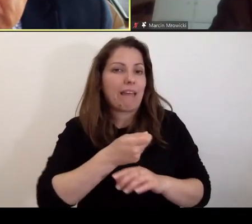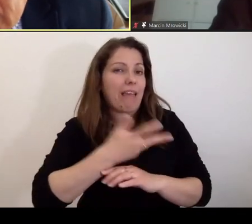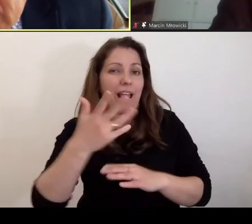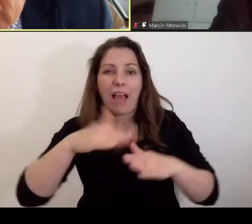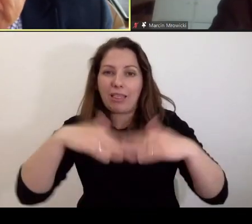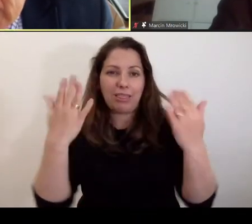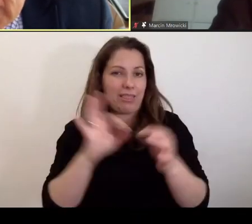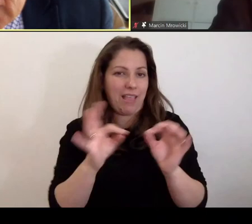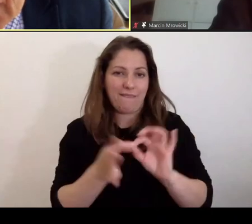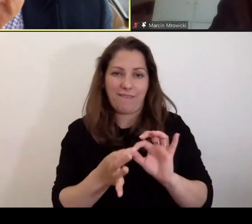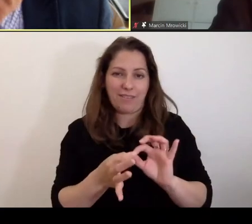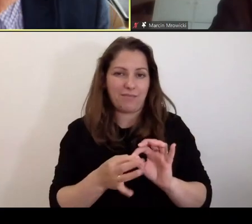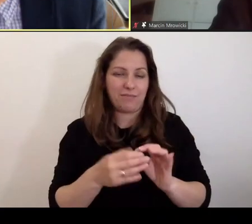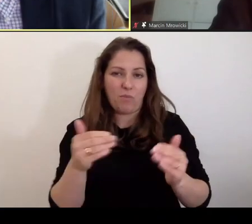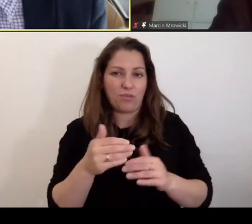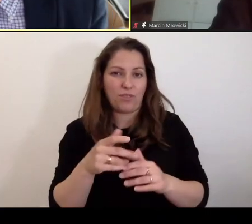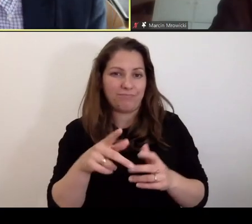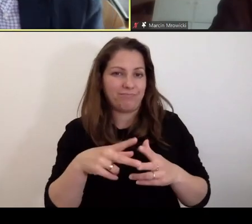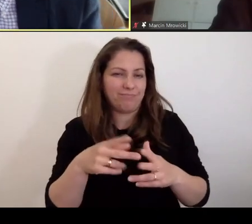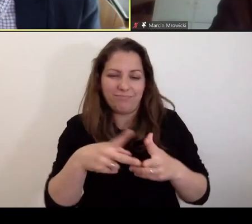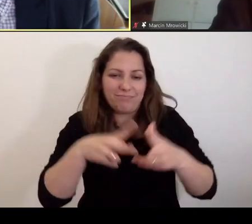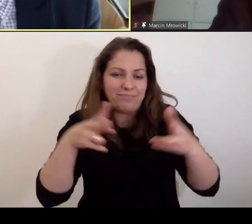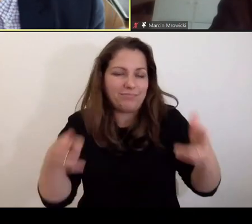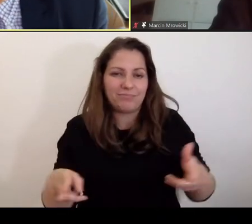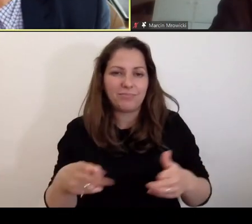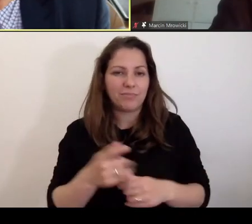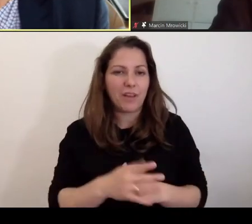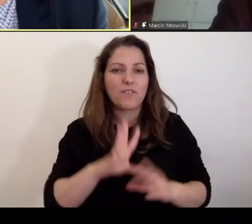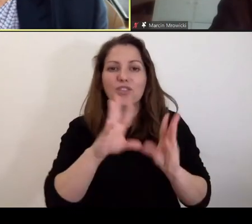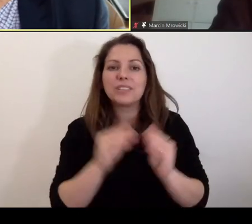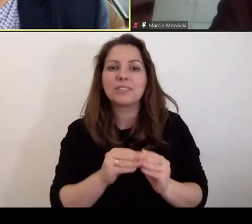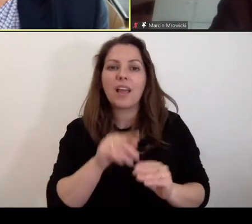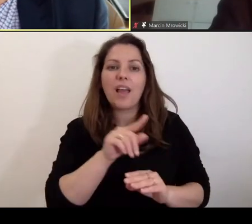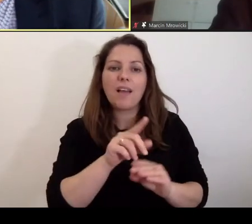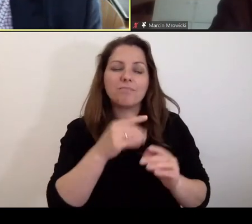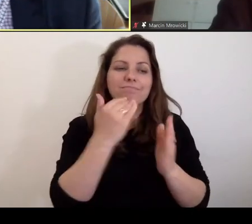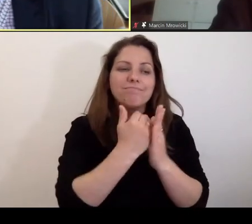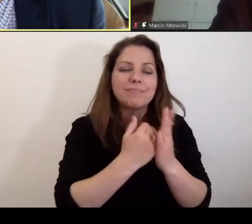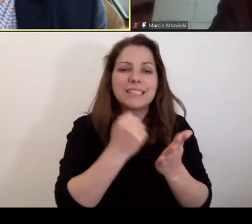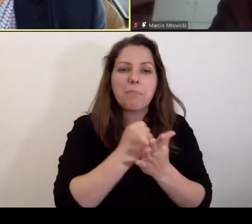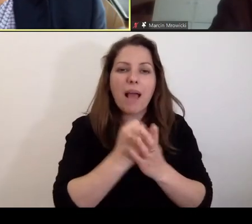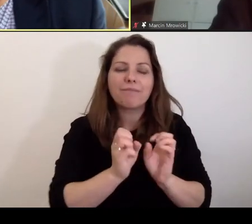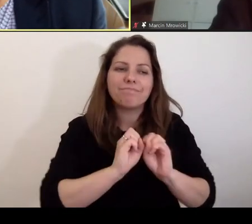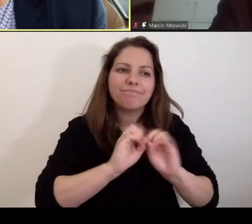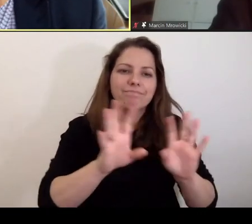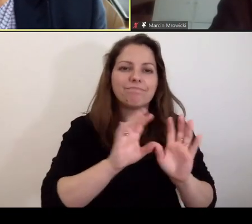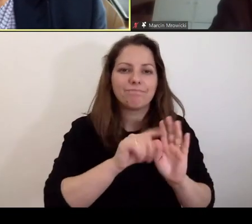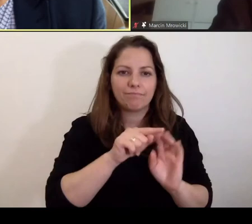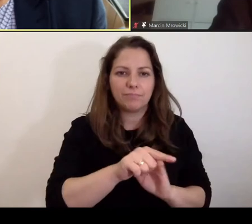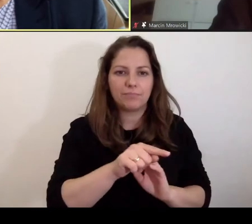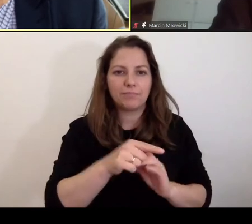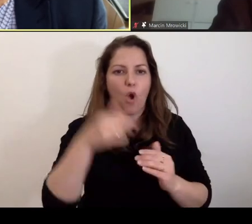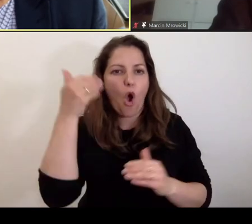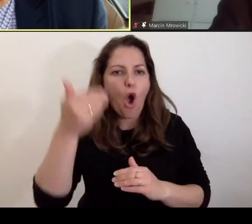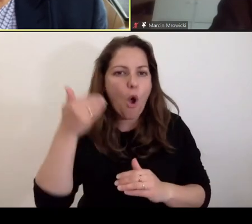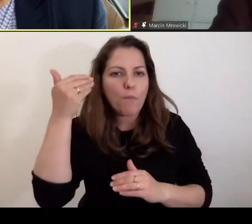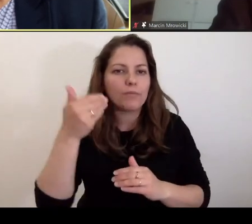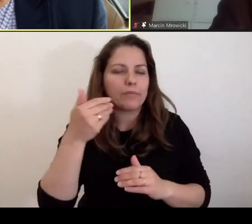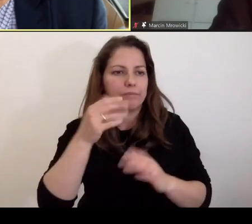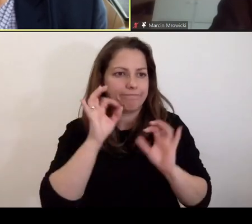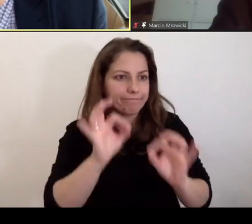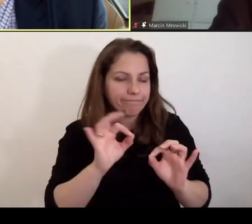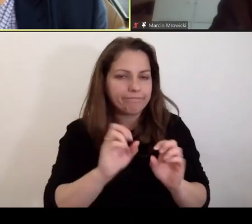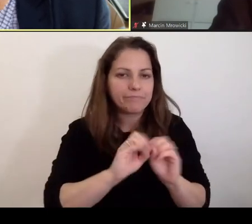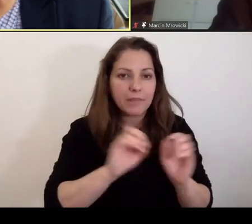nawet. Takie wstępne, na którym te wszystkie, wszystkie te kwestie, wszystkie te kwestie zostają omówione i rozstrzygnięte.